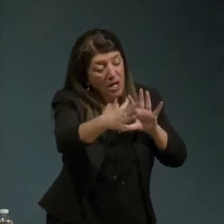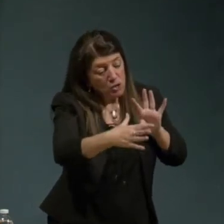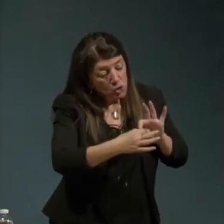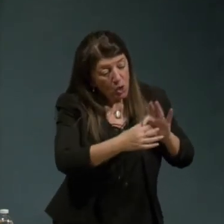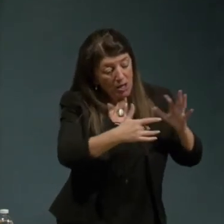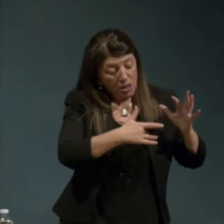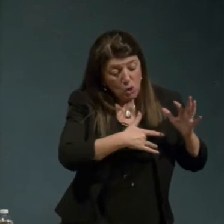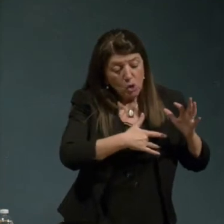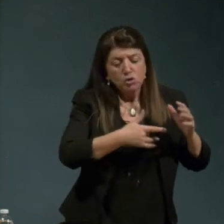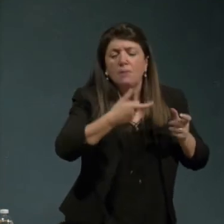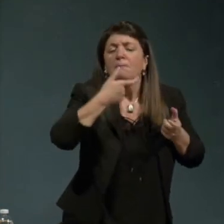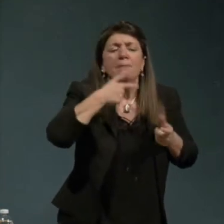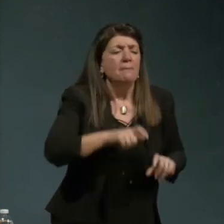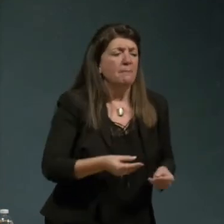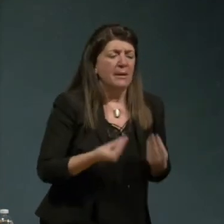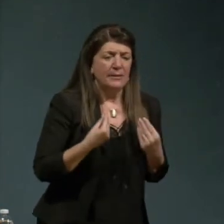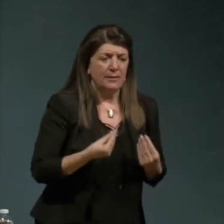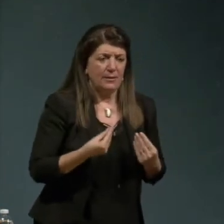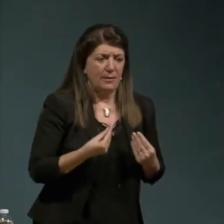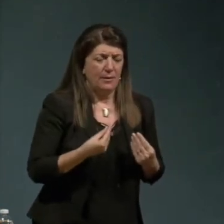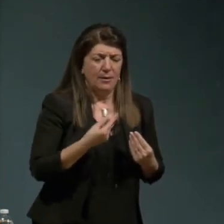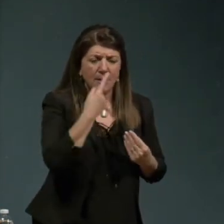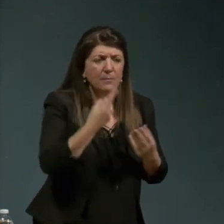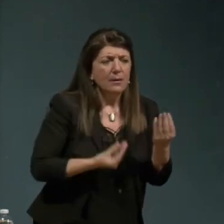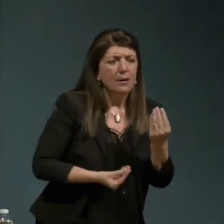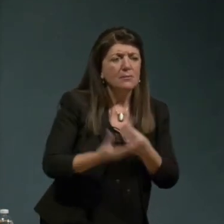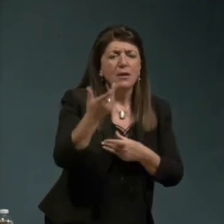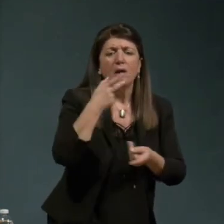della della civiltà